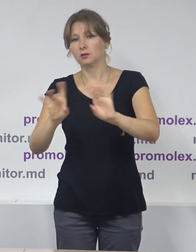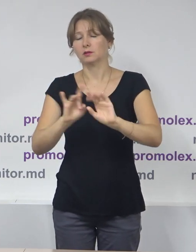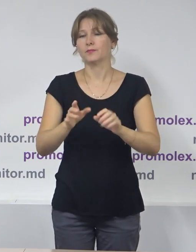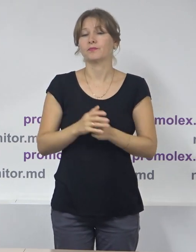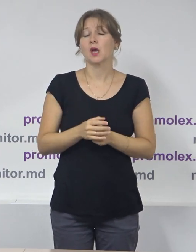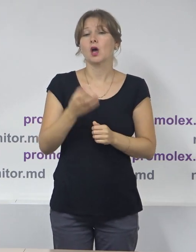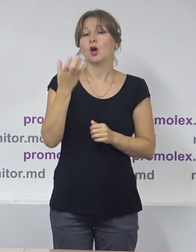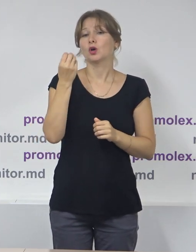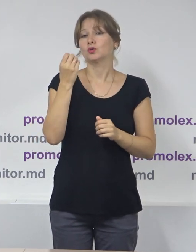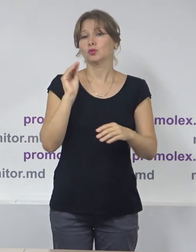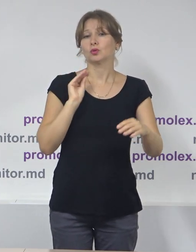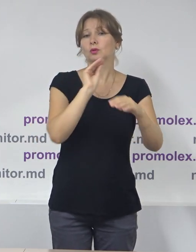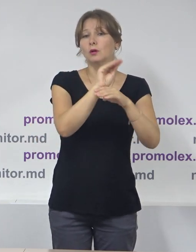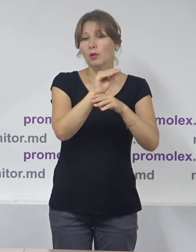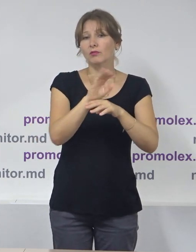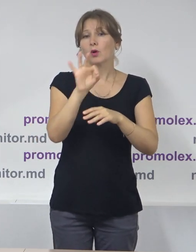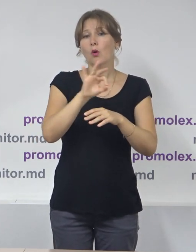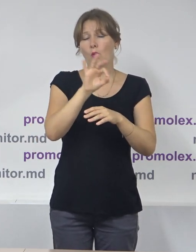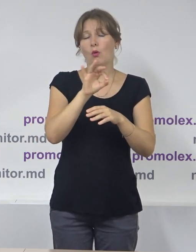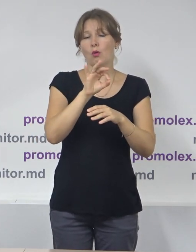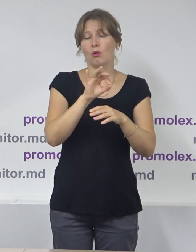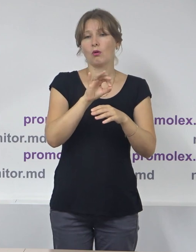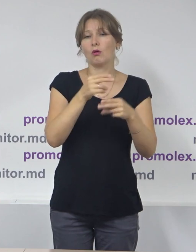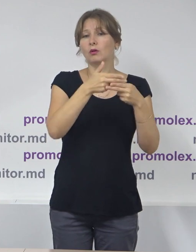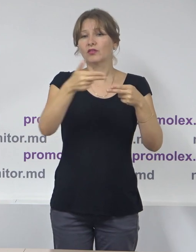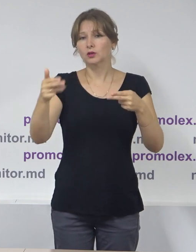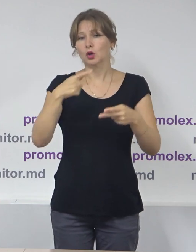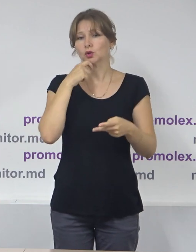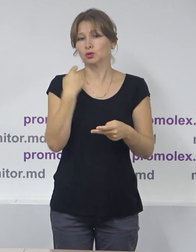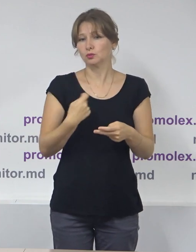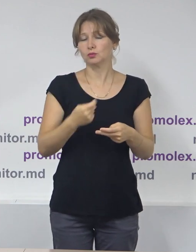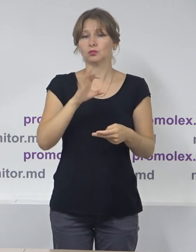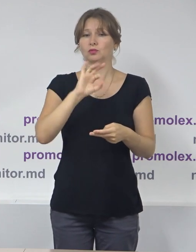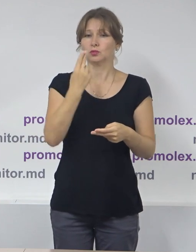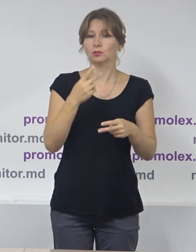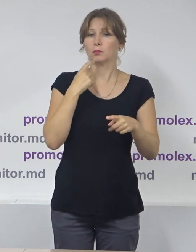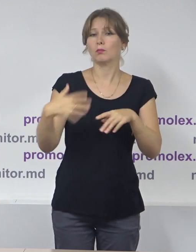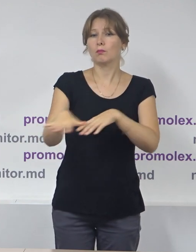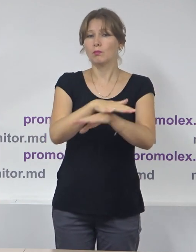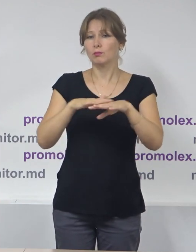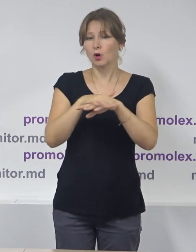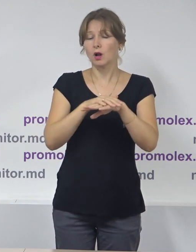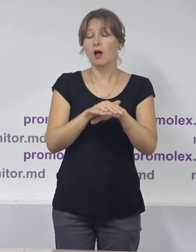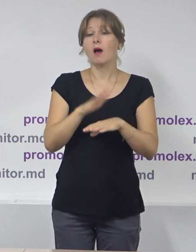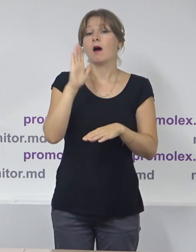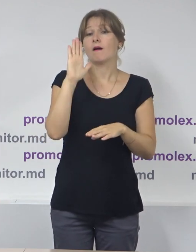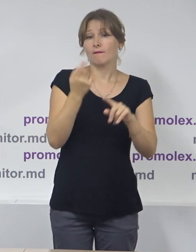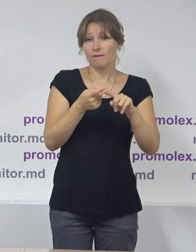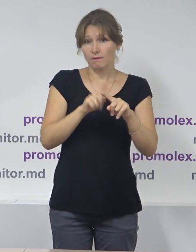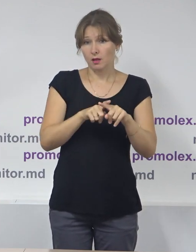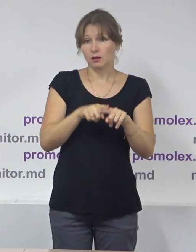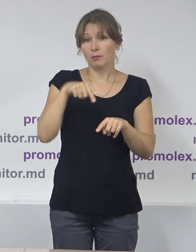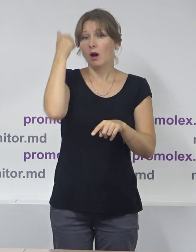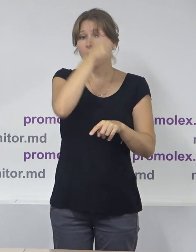Câteva cuvinte despre contextul social-politik, dar și cadrul instituțional al acestor alegeri. Deci la alegerile locale generale din